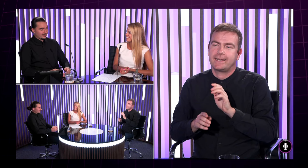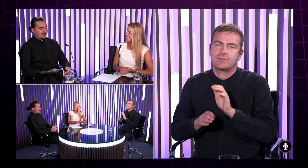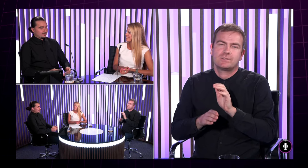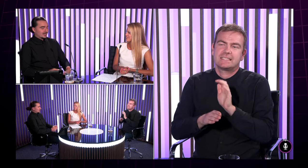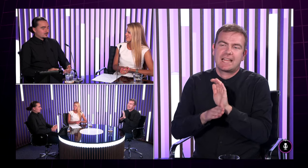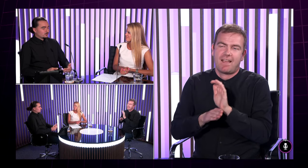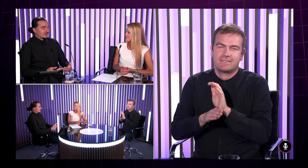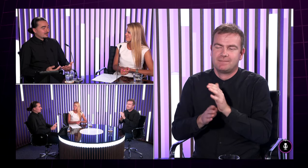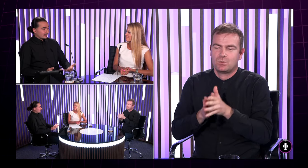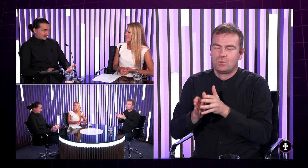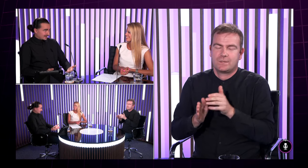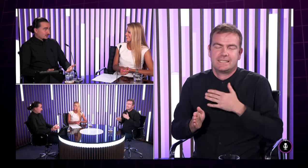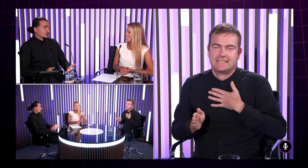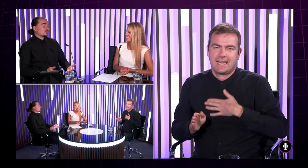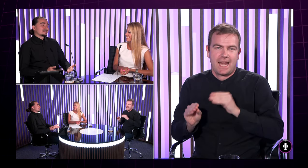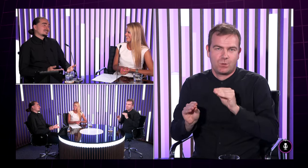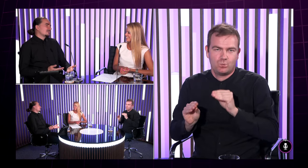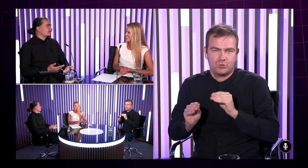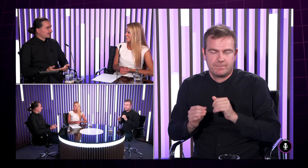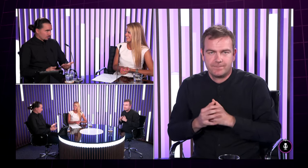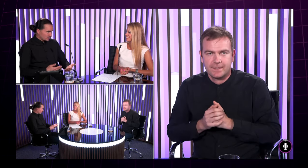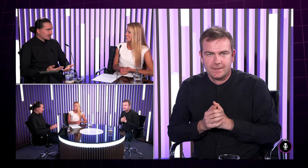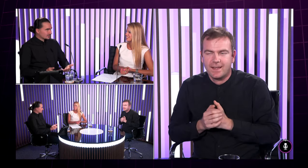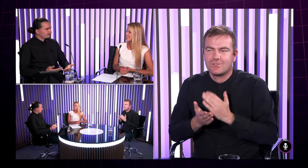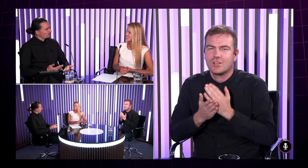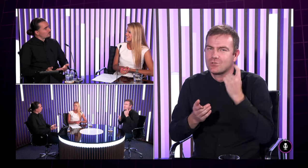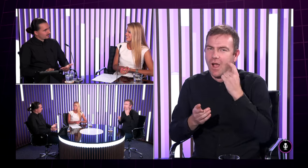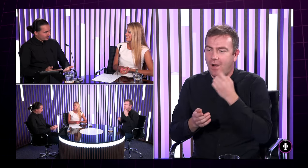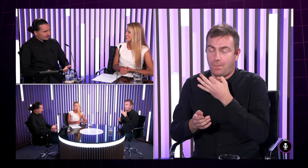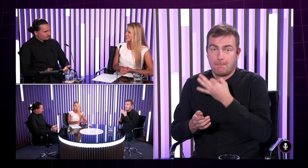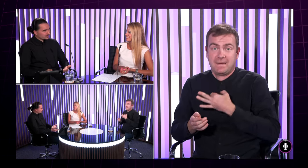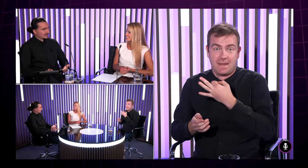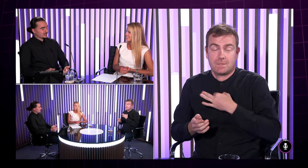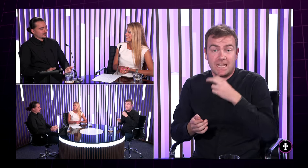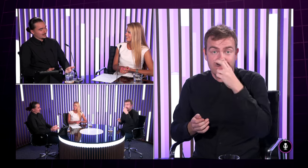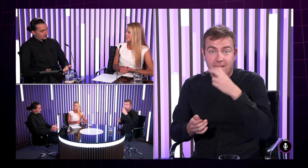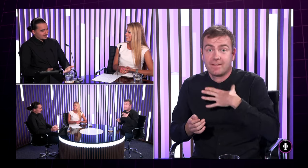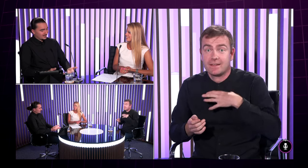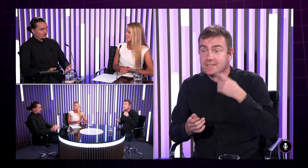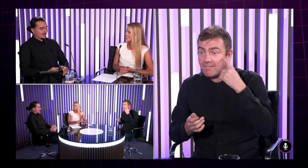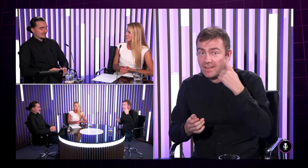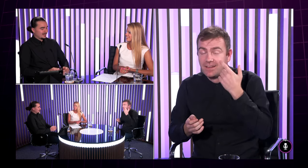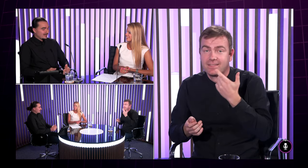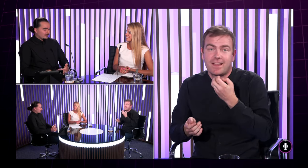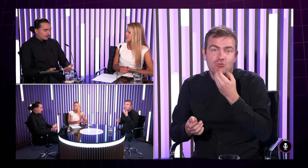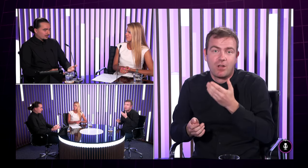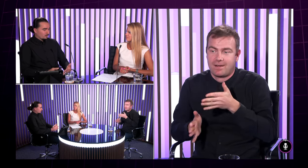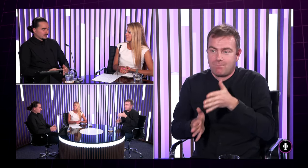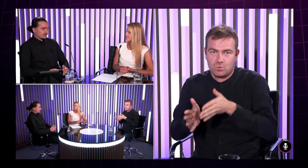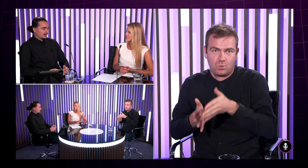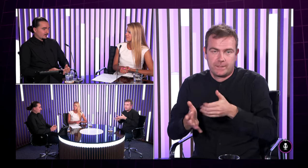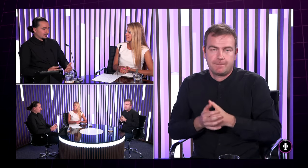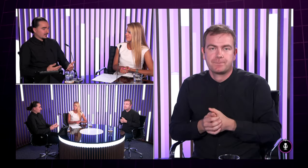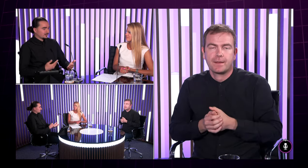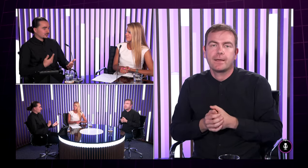pýta ako prvé tak sú veľmi grafické že človek nemusí veľa domýšľať že pochopí veľmi rýchlo o čo sa jedná či je to teda pozitívne alebo negatívne v prípade